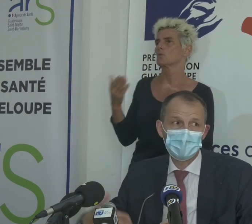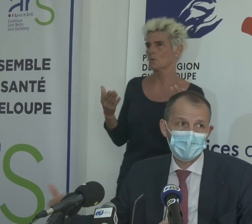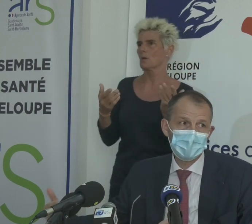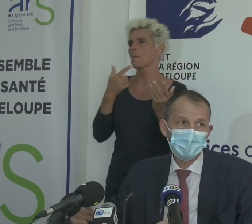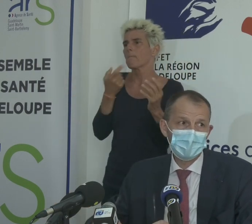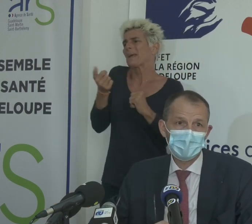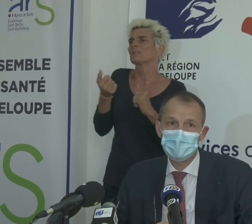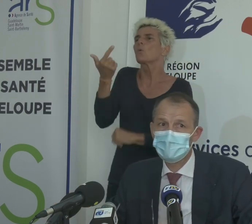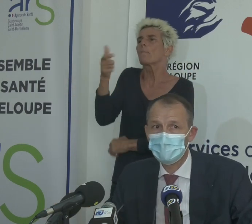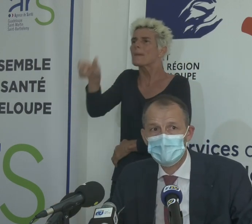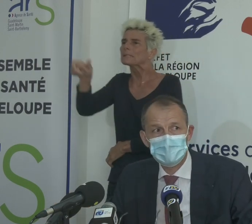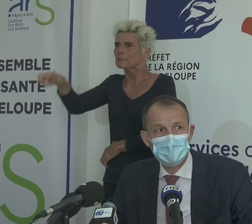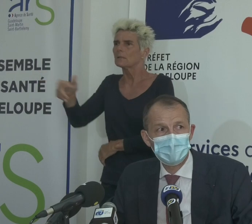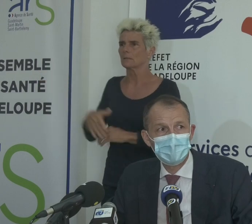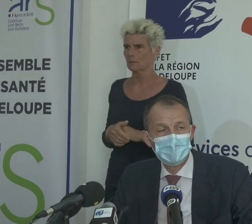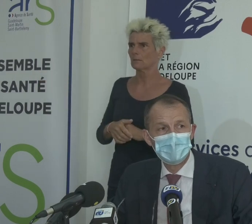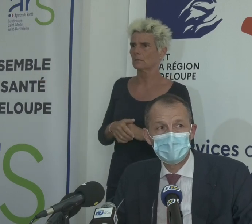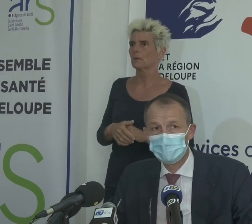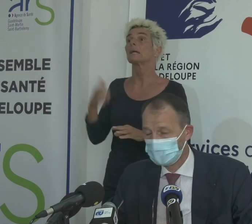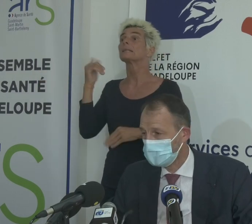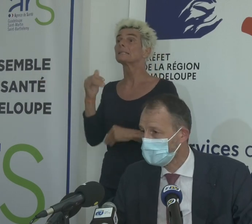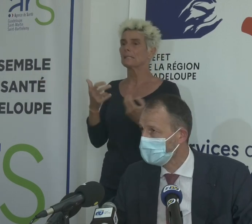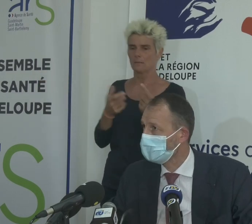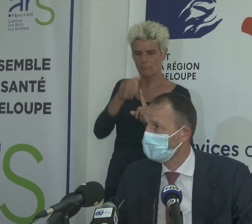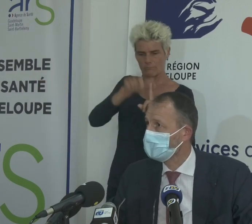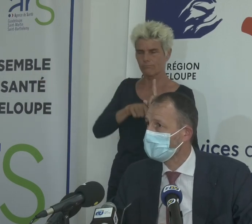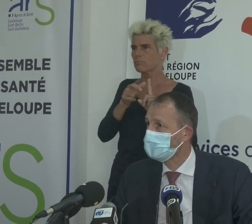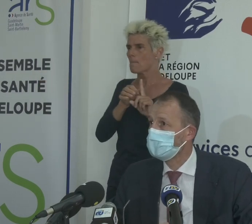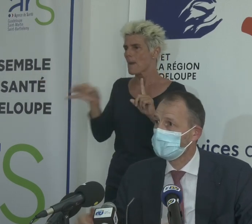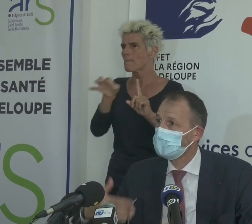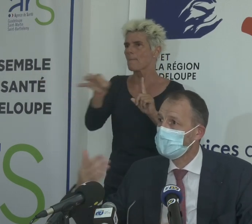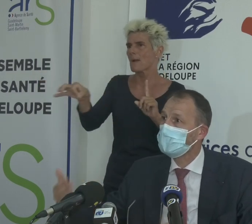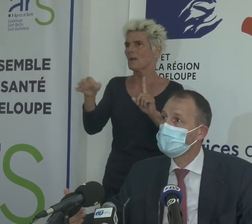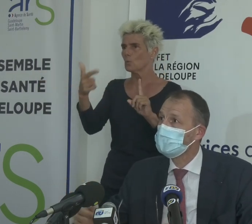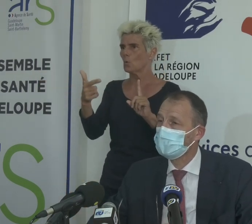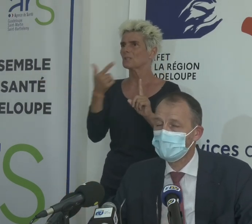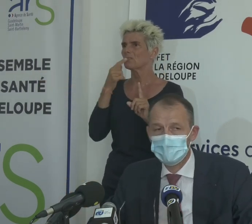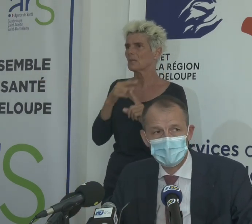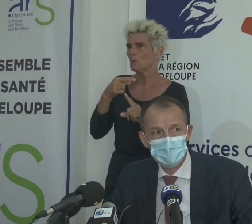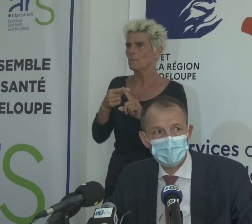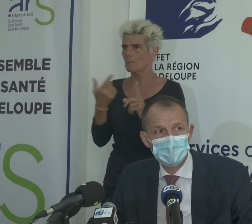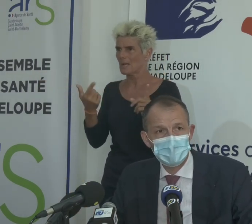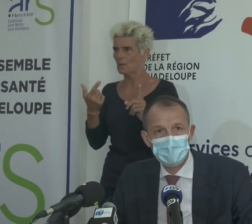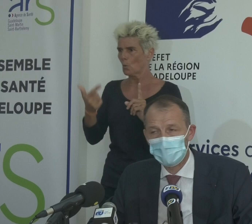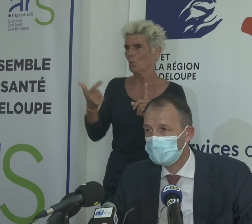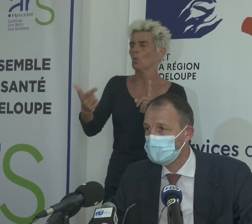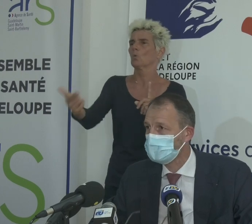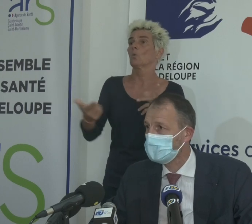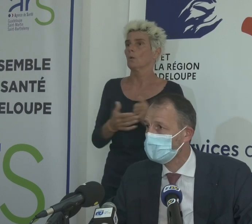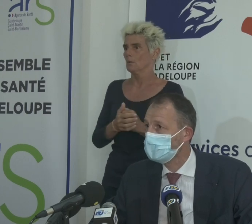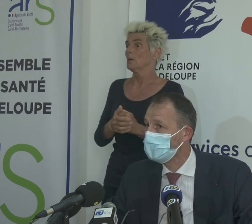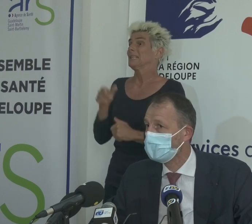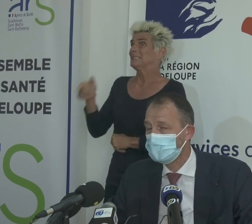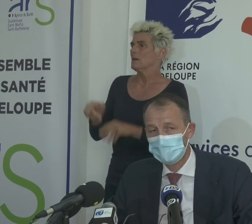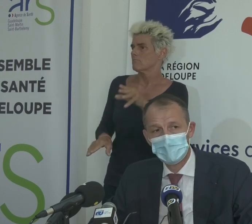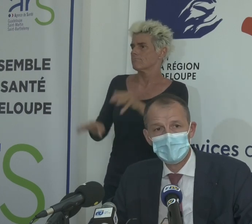avez deux personnes contaminées, vous en aurez six qui seront contaminées à l'issue. C'est-à qu'il y a toujours une augmentation, y toujours une accélération. En revanche, cette